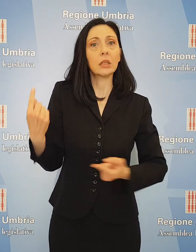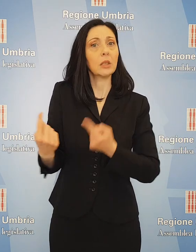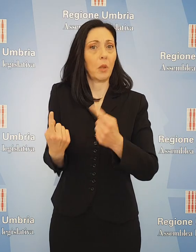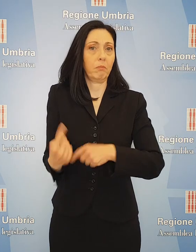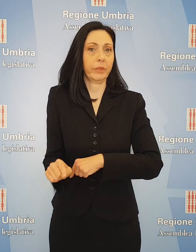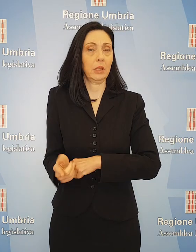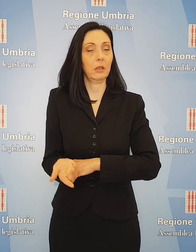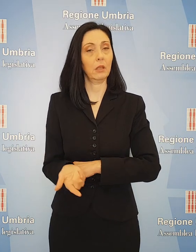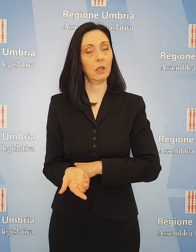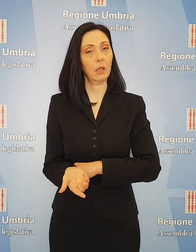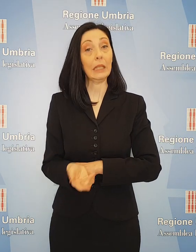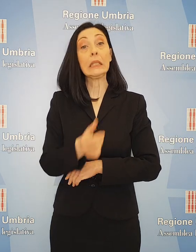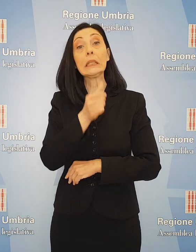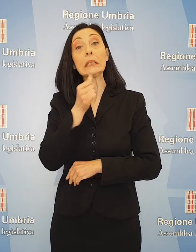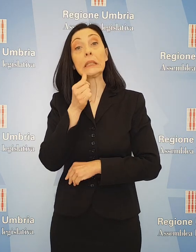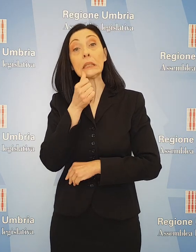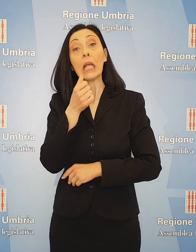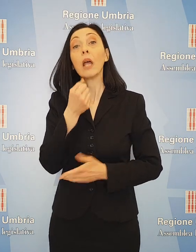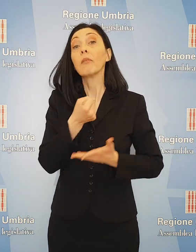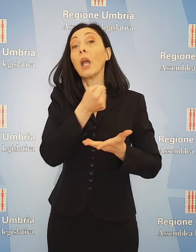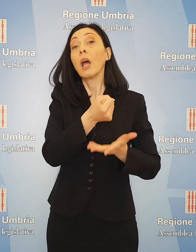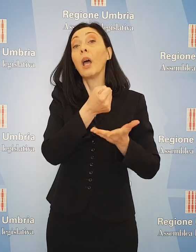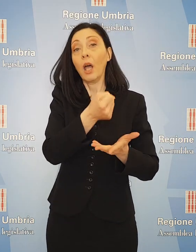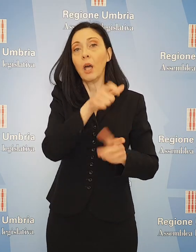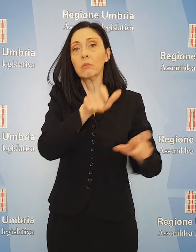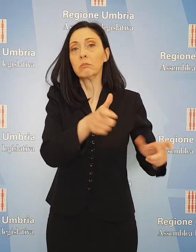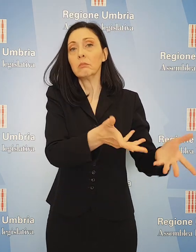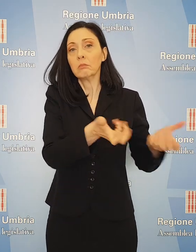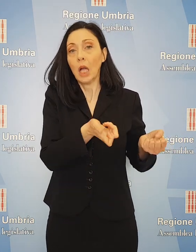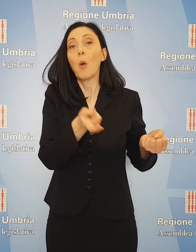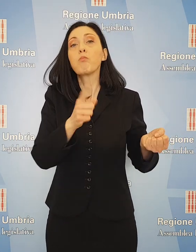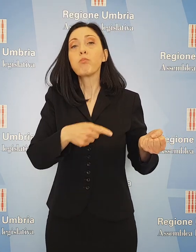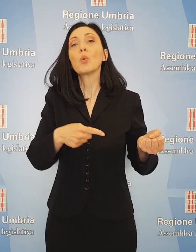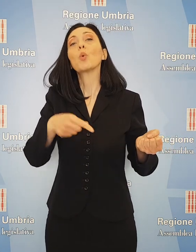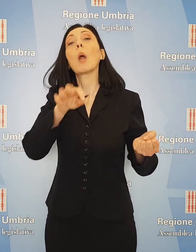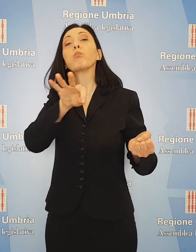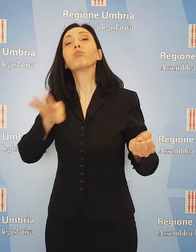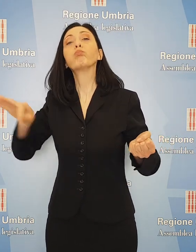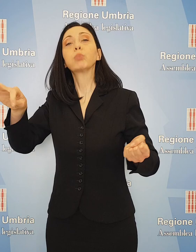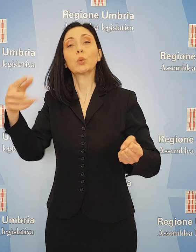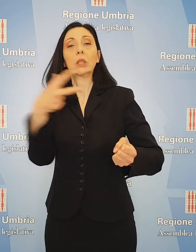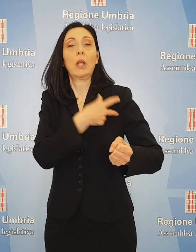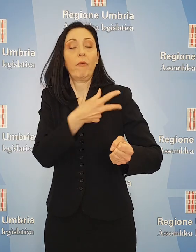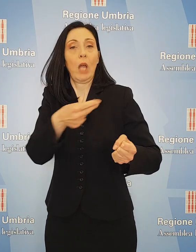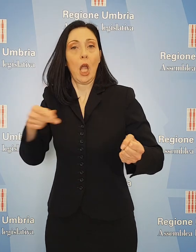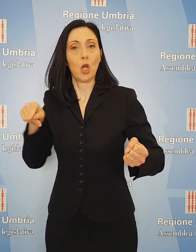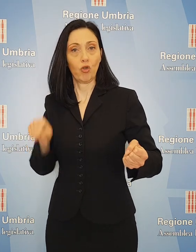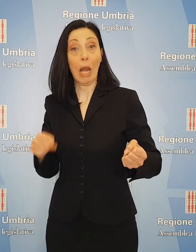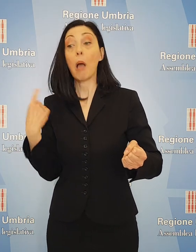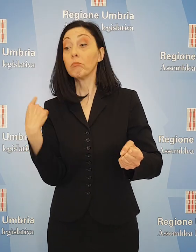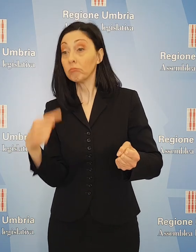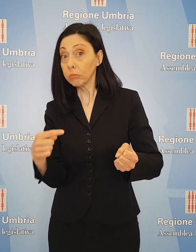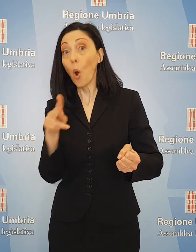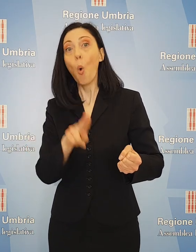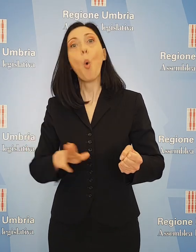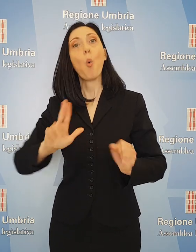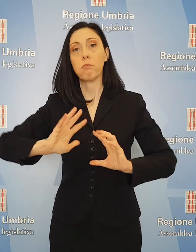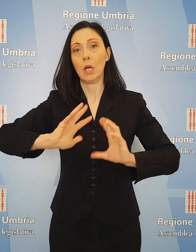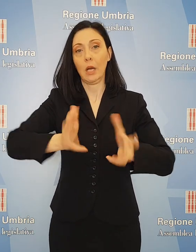è questa la situazione. Bisogna investire in personale e in punti vaccinali. Solo le vaccinazioni possono risollevare